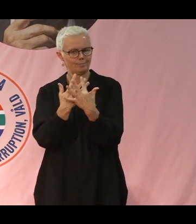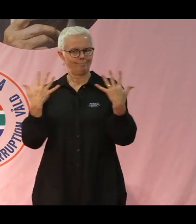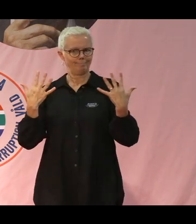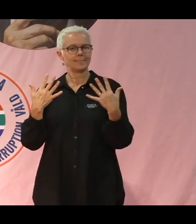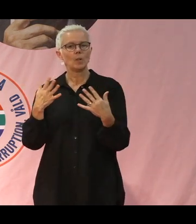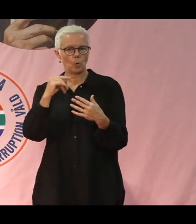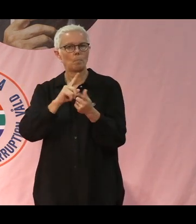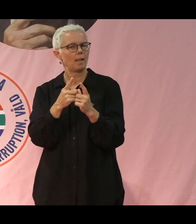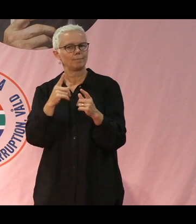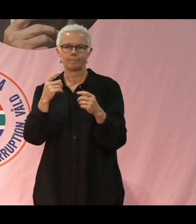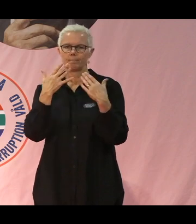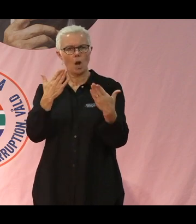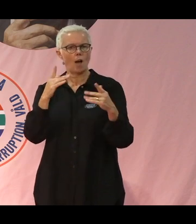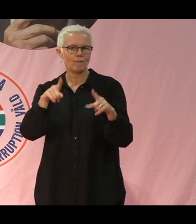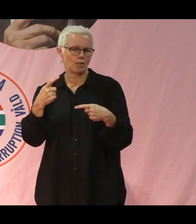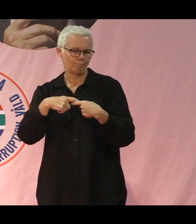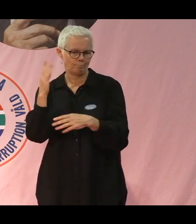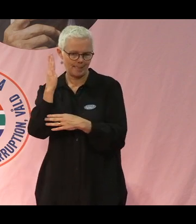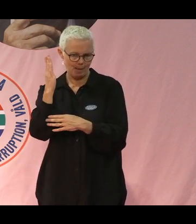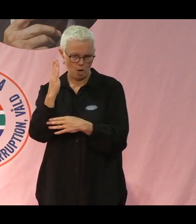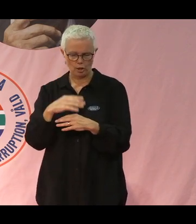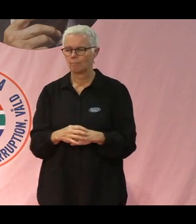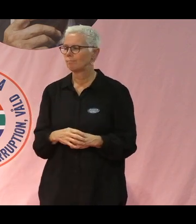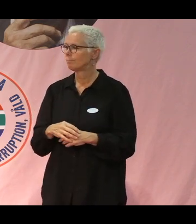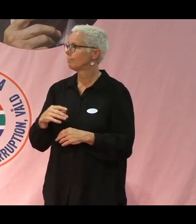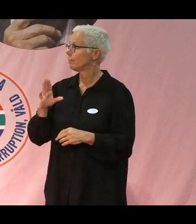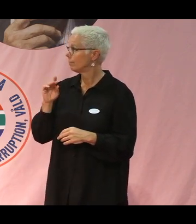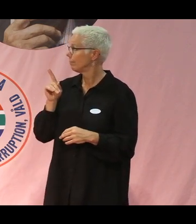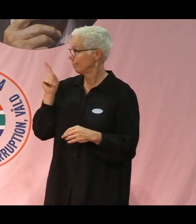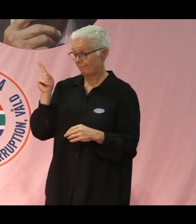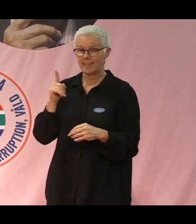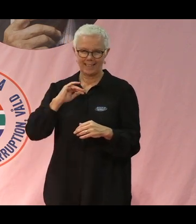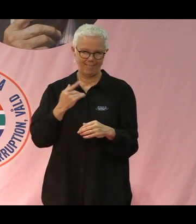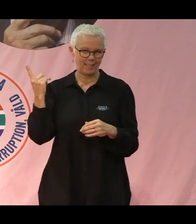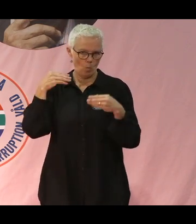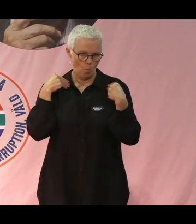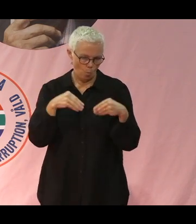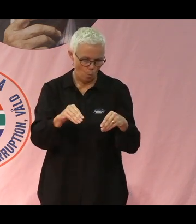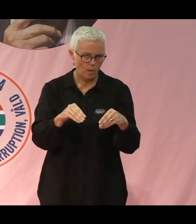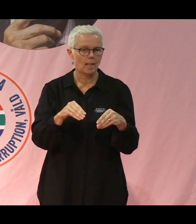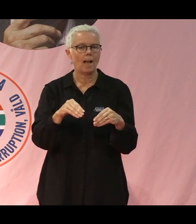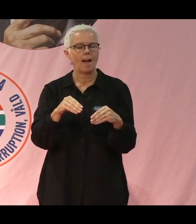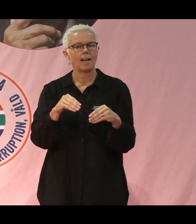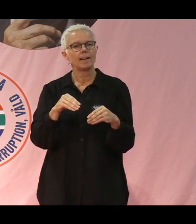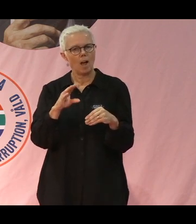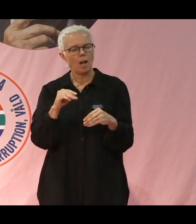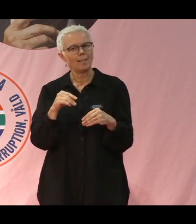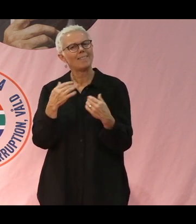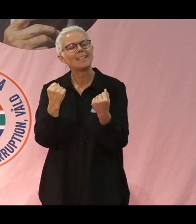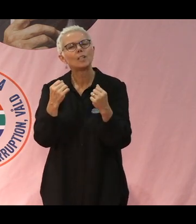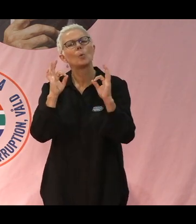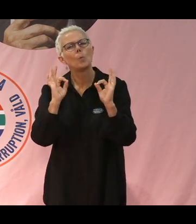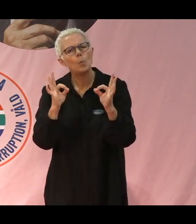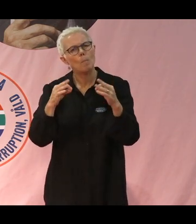Och som Celestin håller på med här, hur man odlar och som Matilda också säger om hur man odlar, spelar ju oerhörd stor